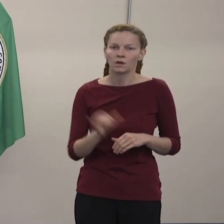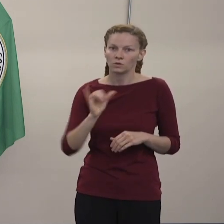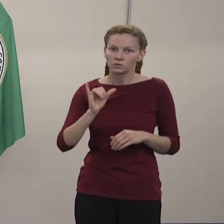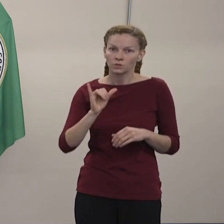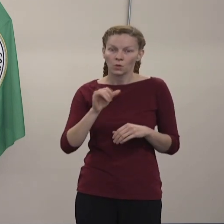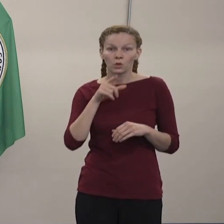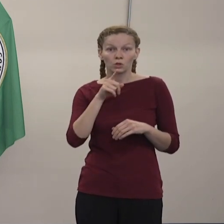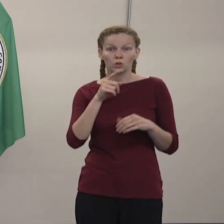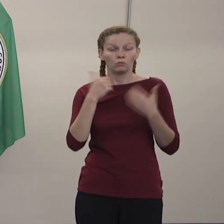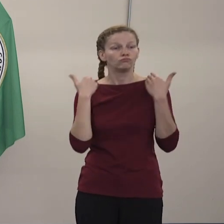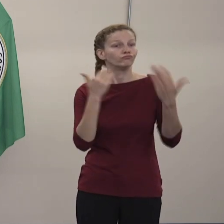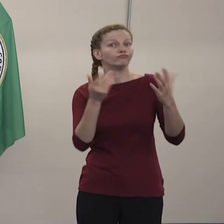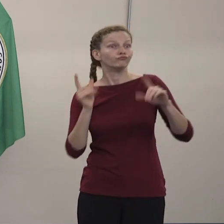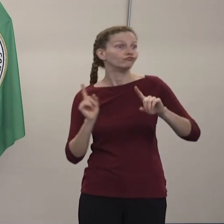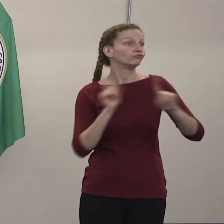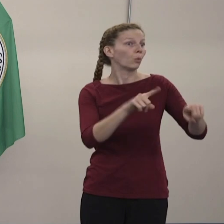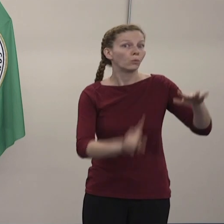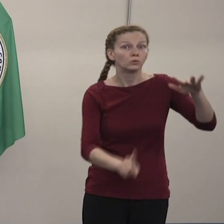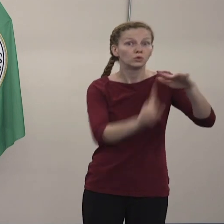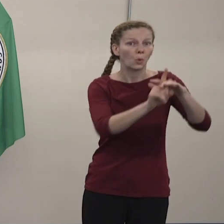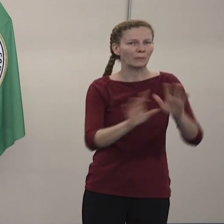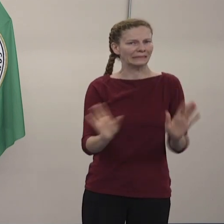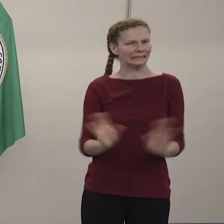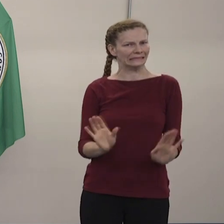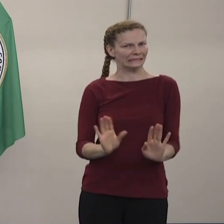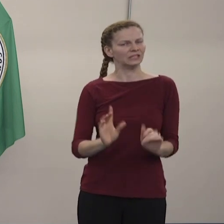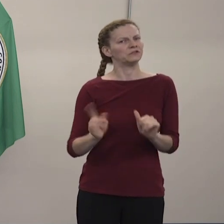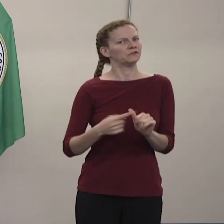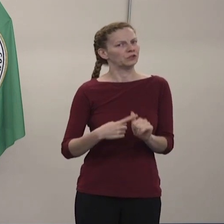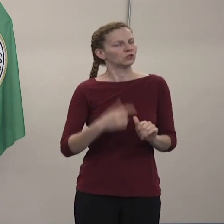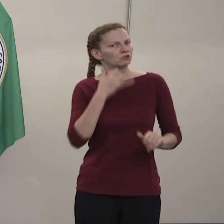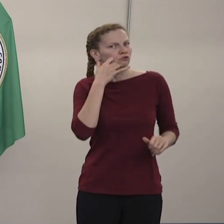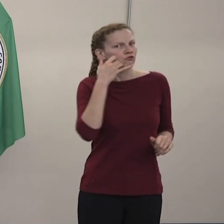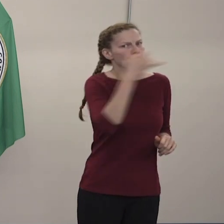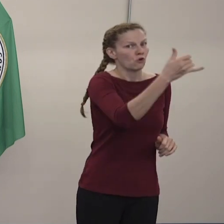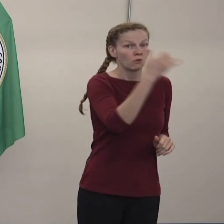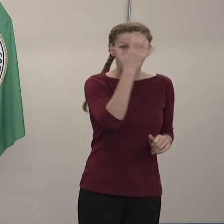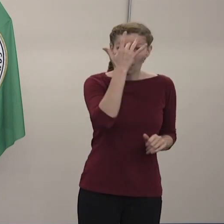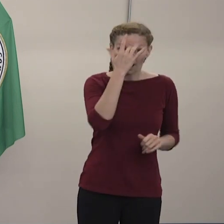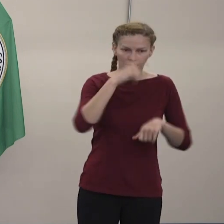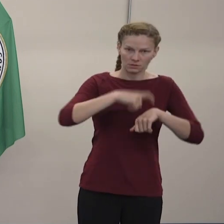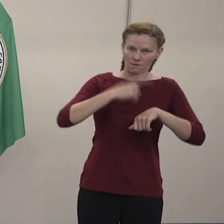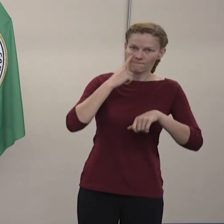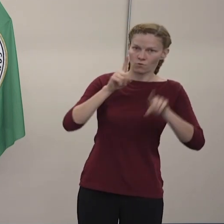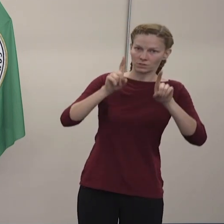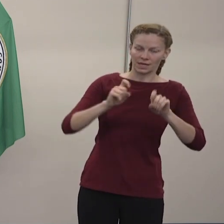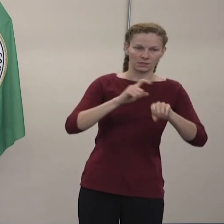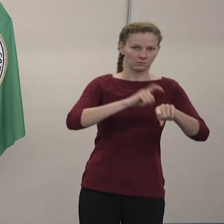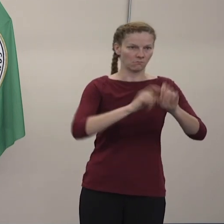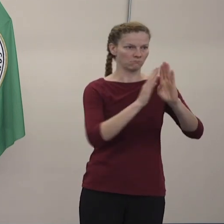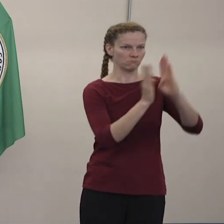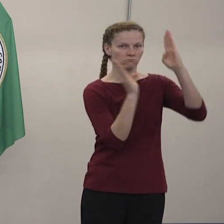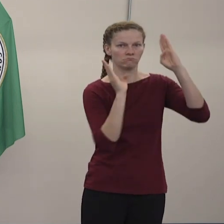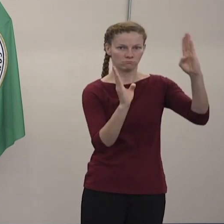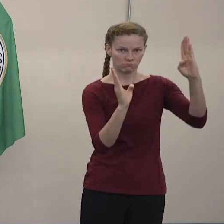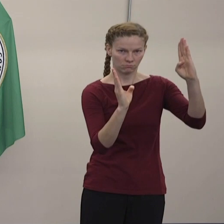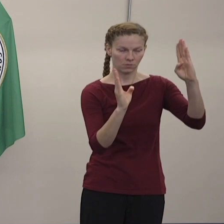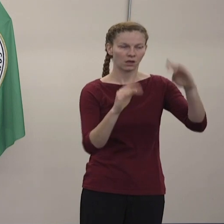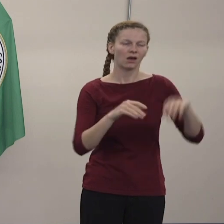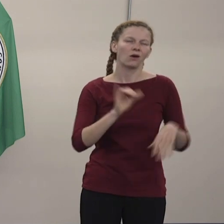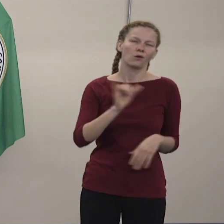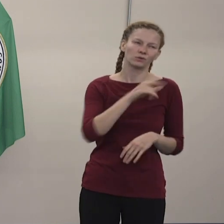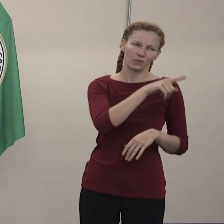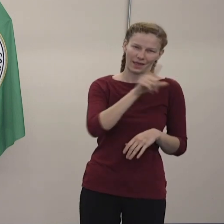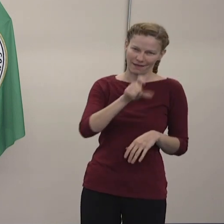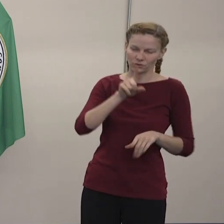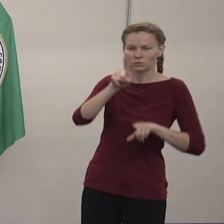antes de ir para allá. Ya que tienen horas específicas para hacer las pruebas y quieren hacer